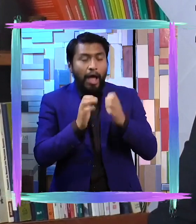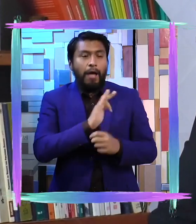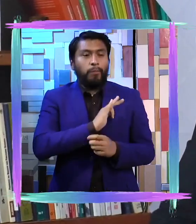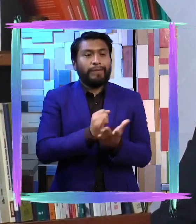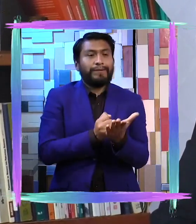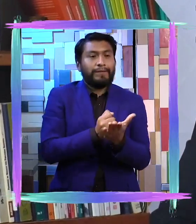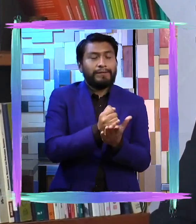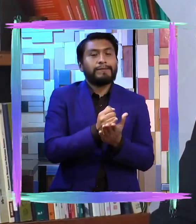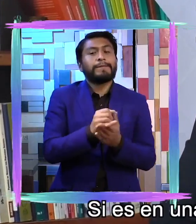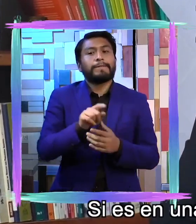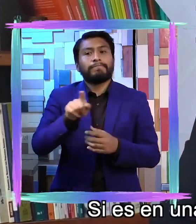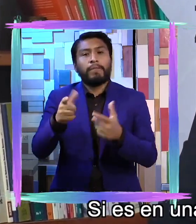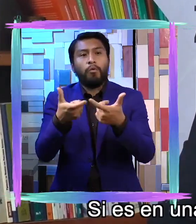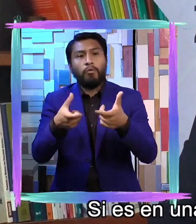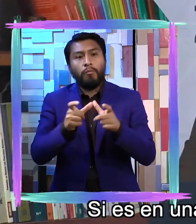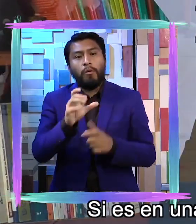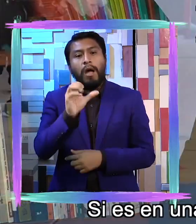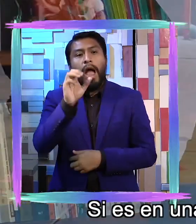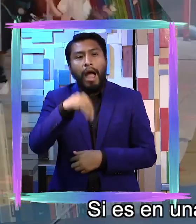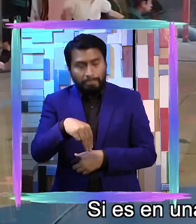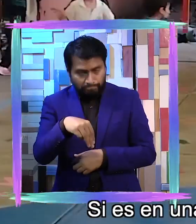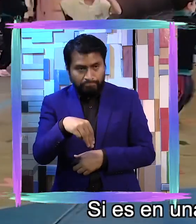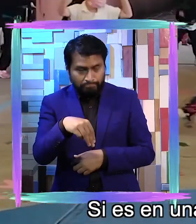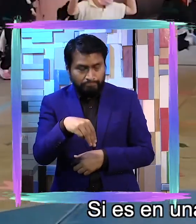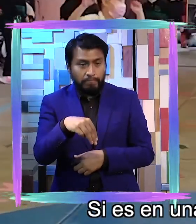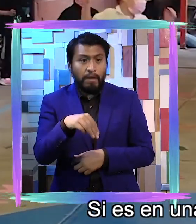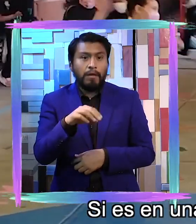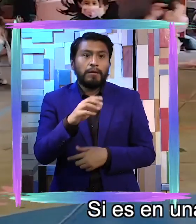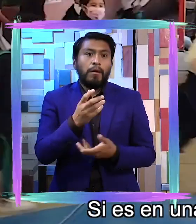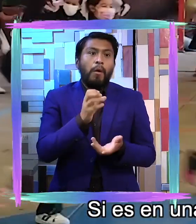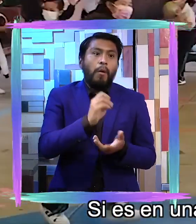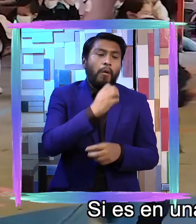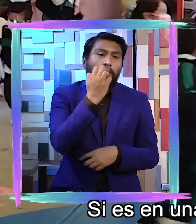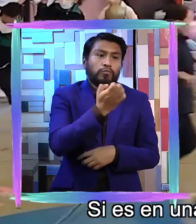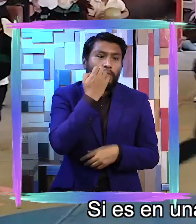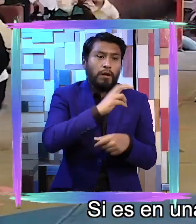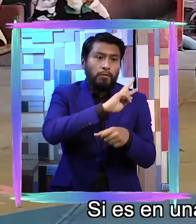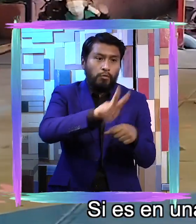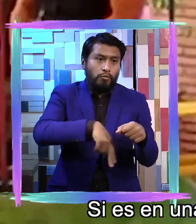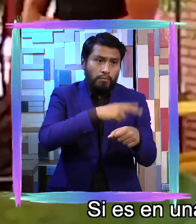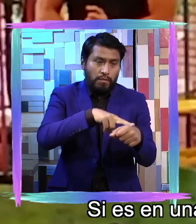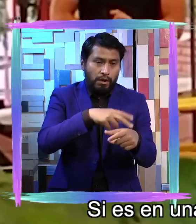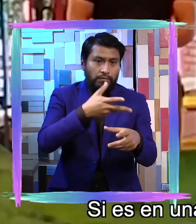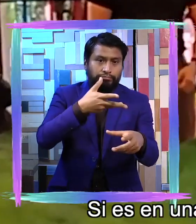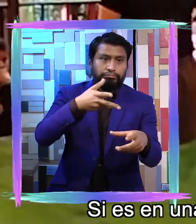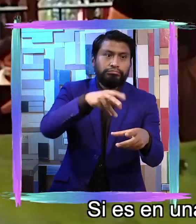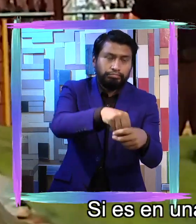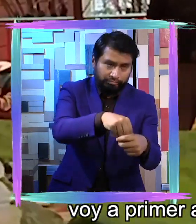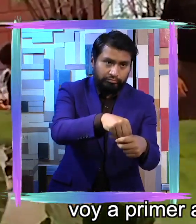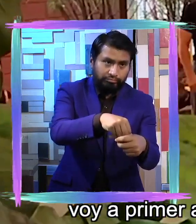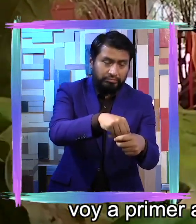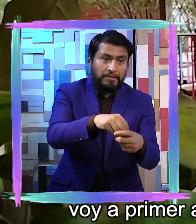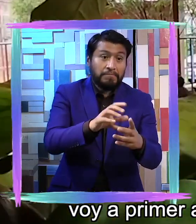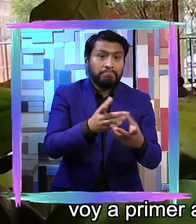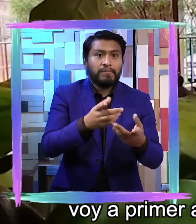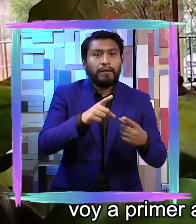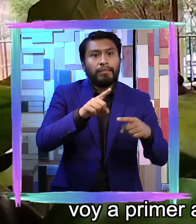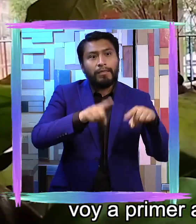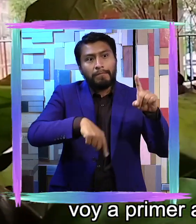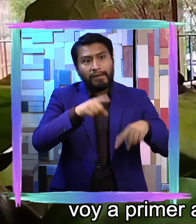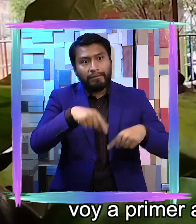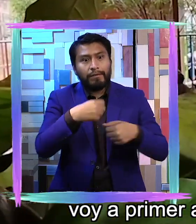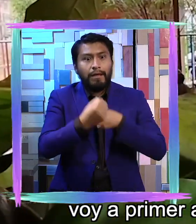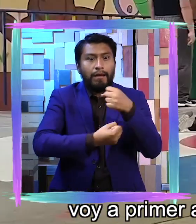aula, si es en el CAMP. Si es en una escuela normal, llegan y por la edad voy a primer año,